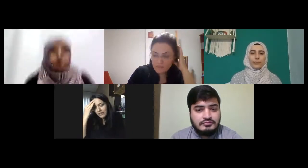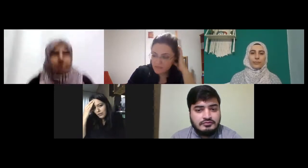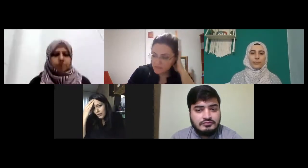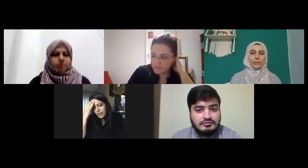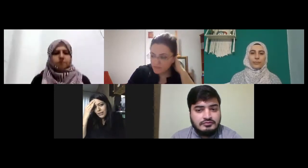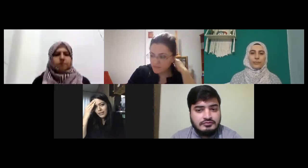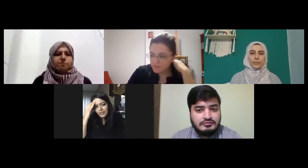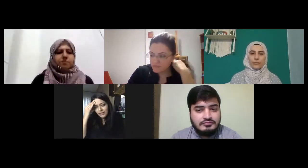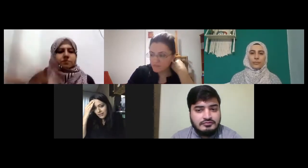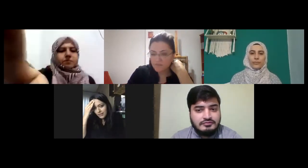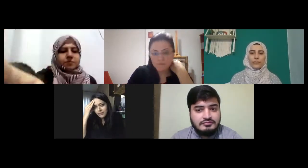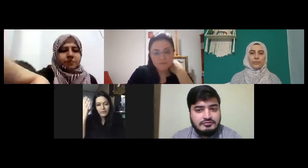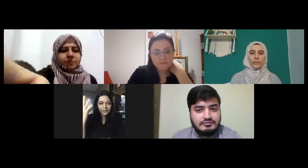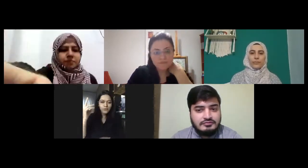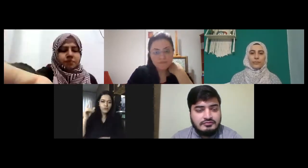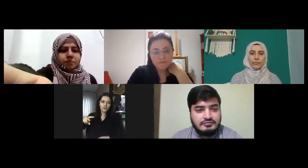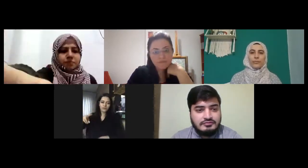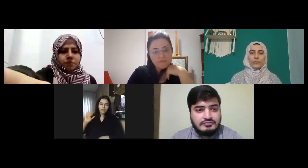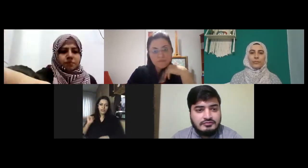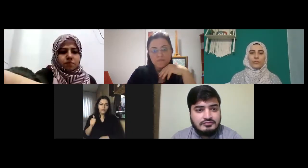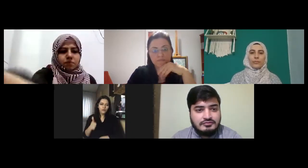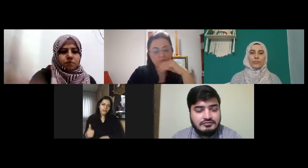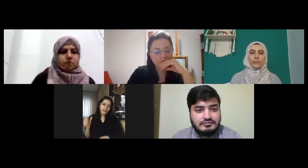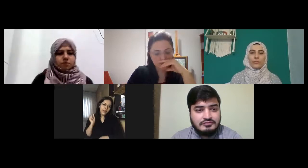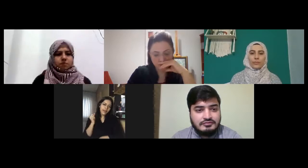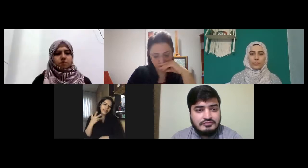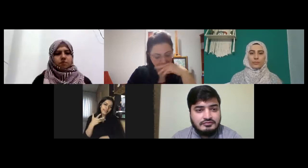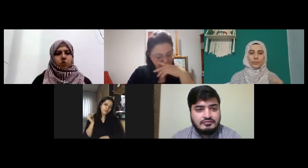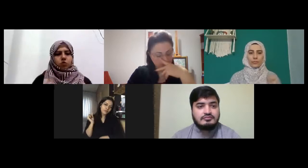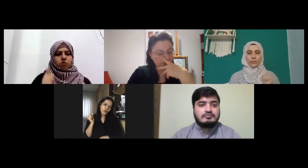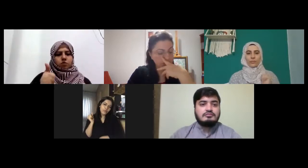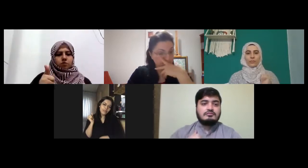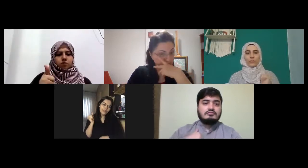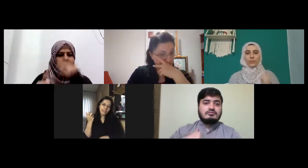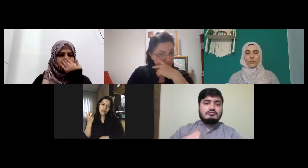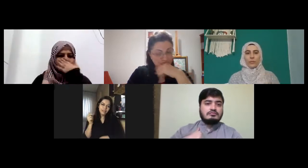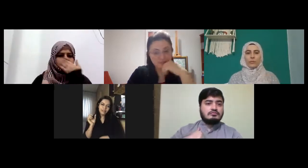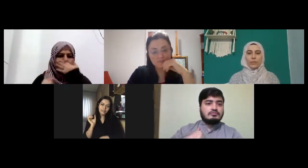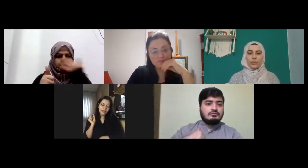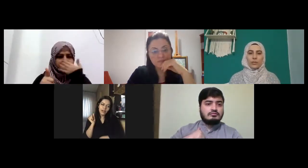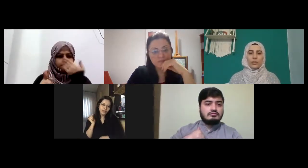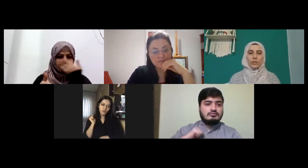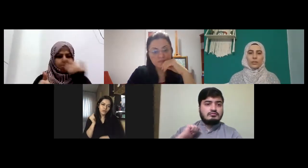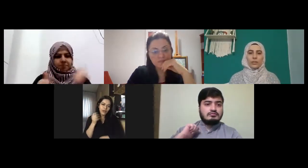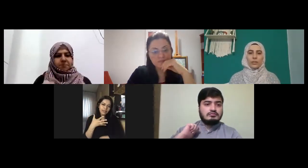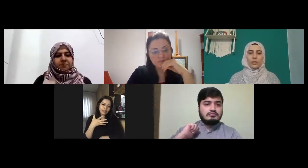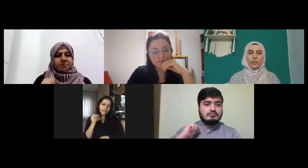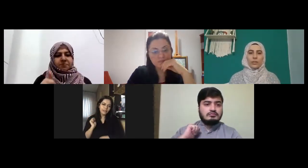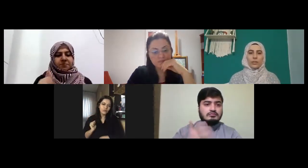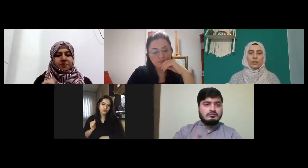göre de belirtmiş olursun günler hangi bu normalde sayı hangi sayı hangi gün hangi gün